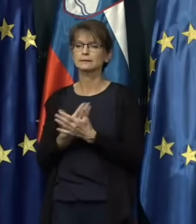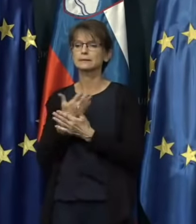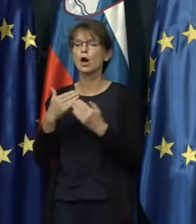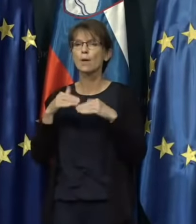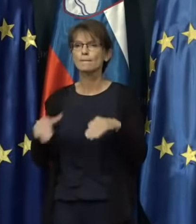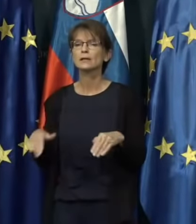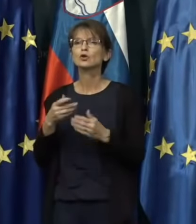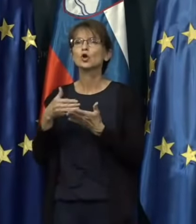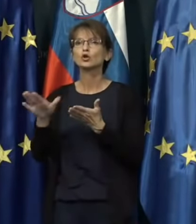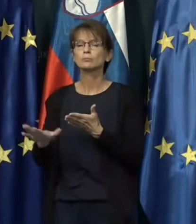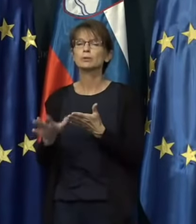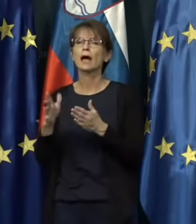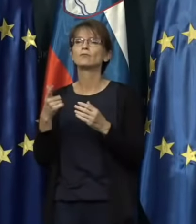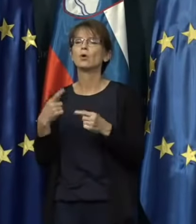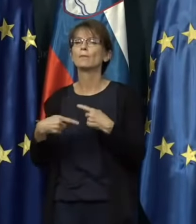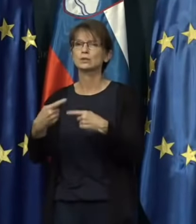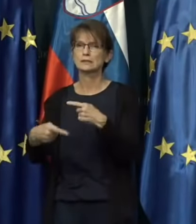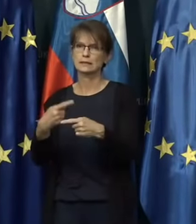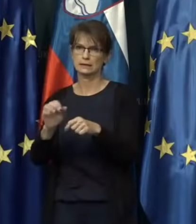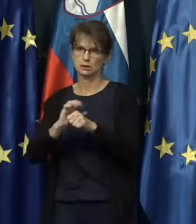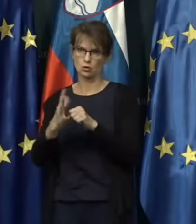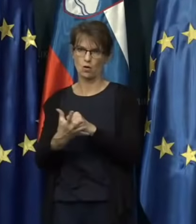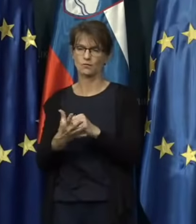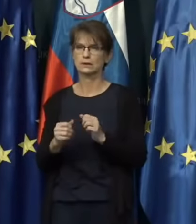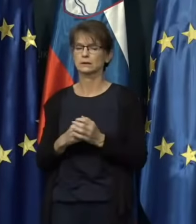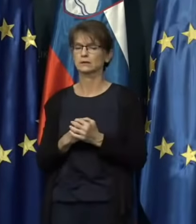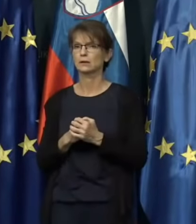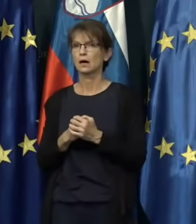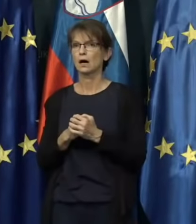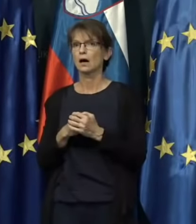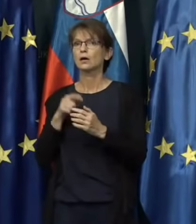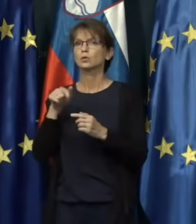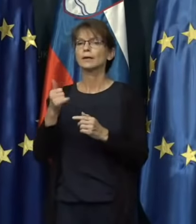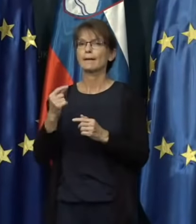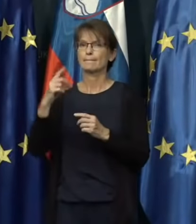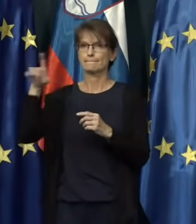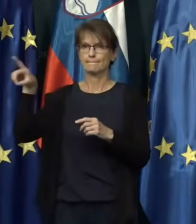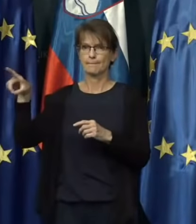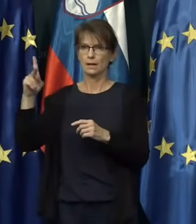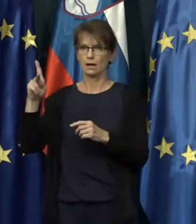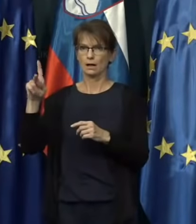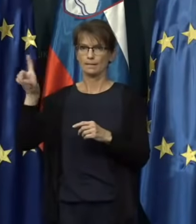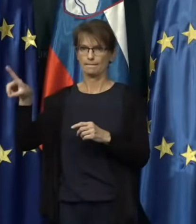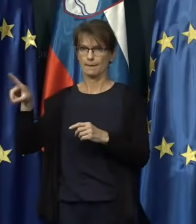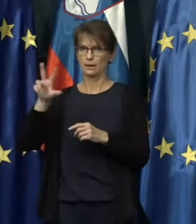epidemije COVID-19, na kratko mu rečemo PKP-3.